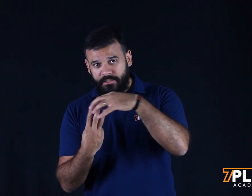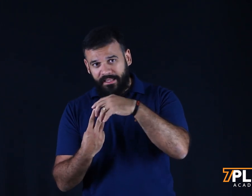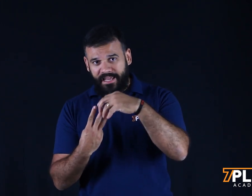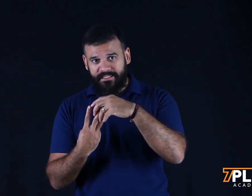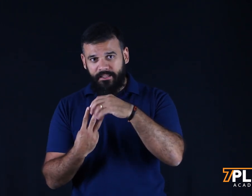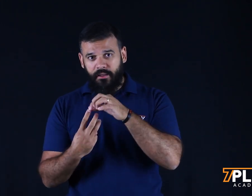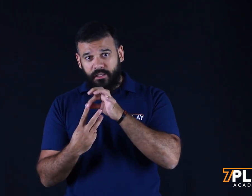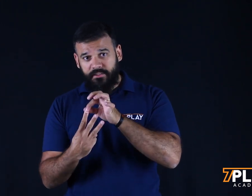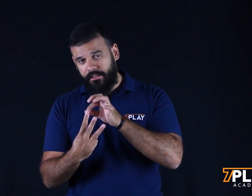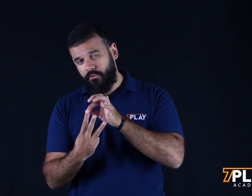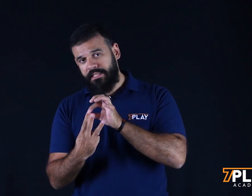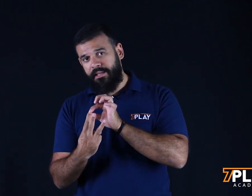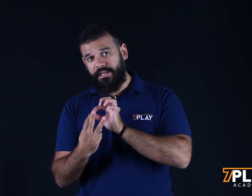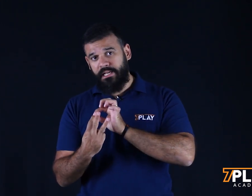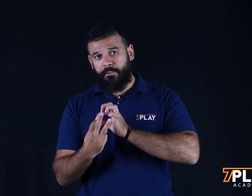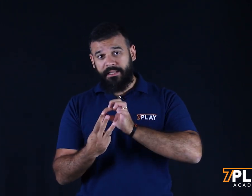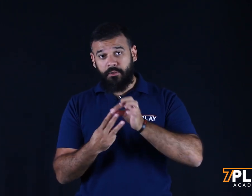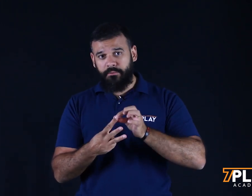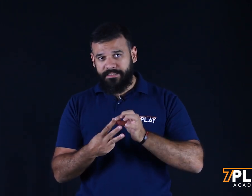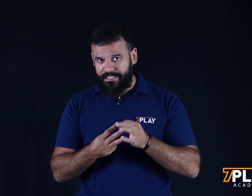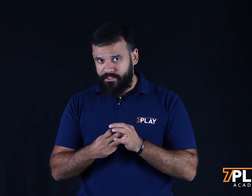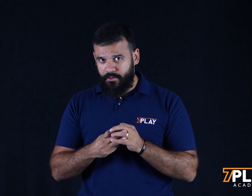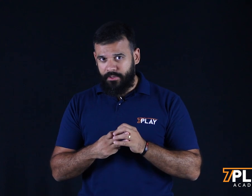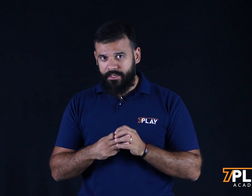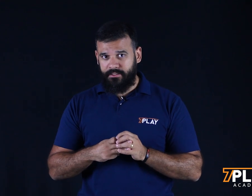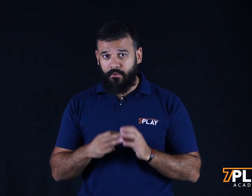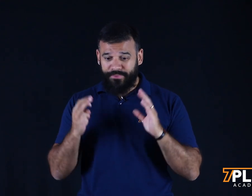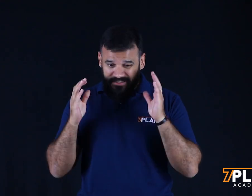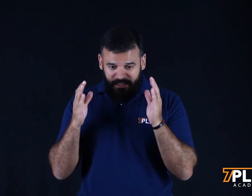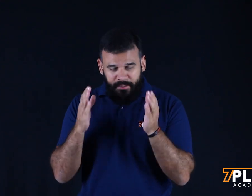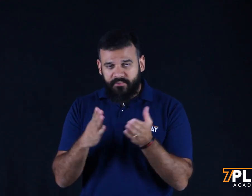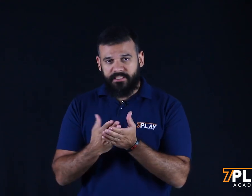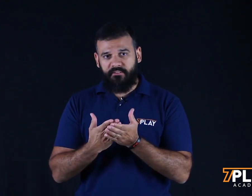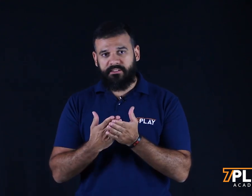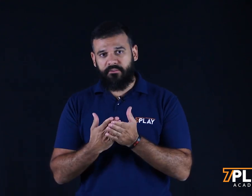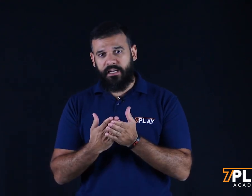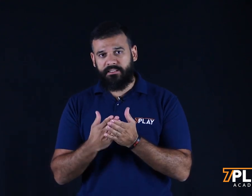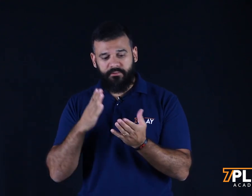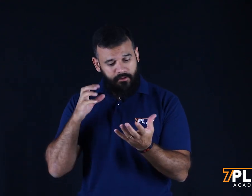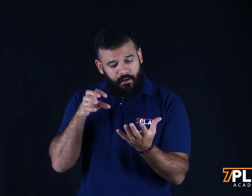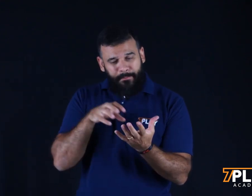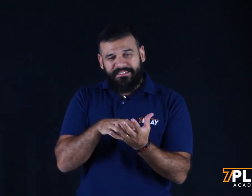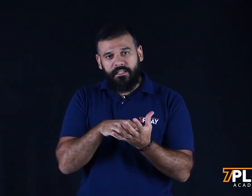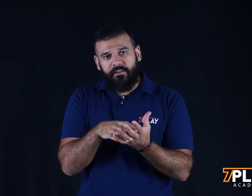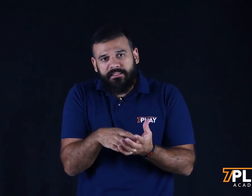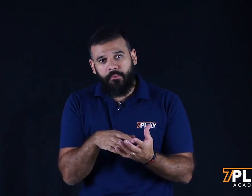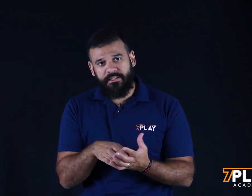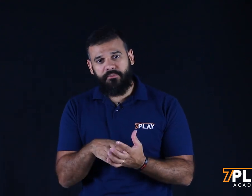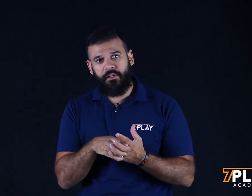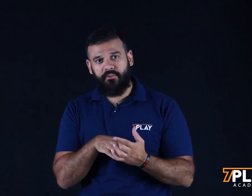pilares aí que você consegue mexer para poder otimizar as suas campanhas. Então, sempre que você estiver fazendo um criativo, pensando nessa boca de funil que